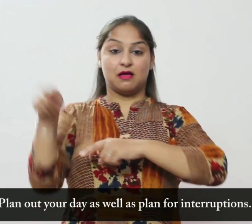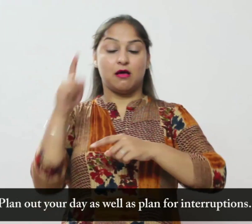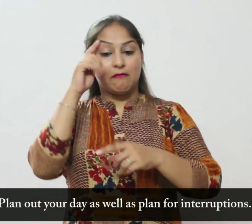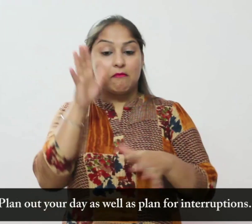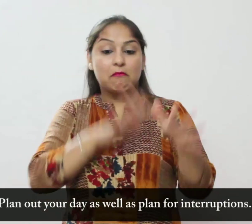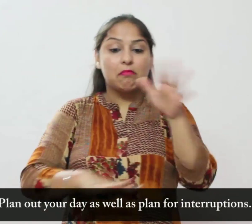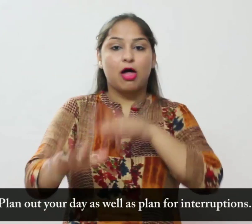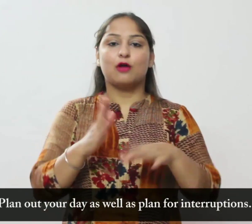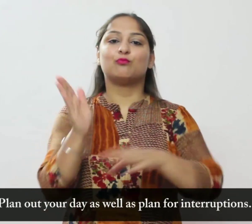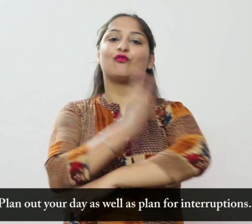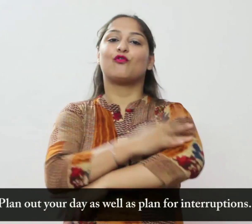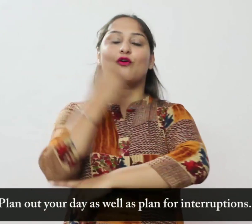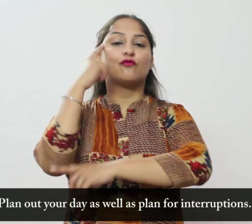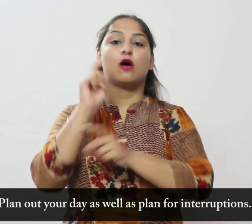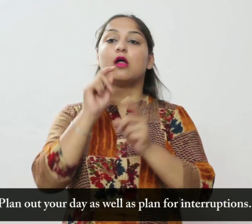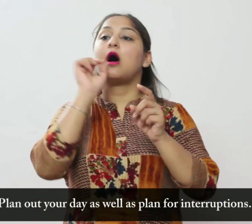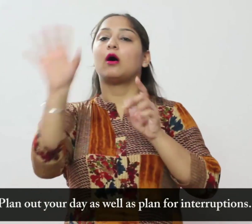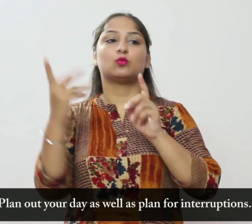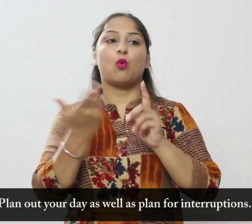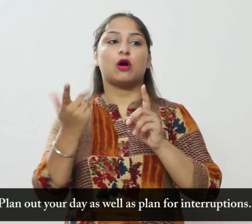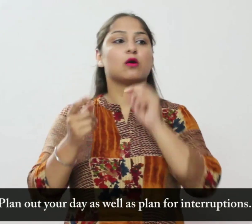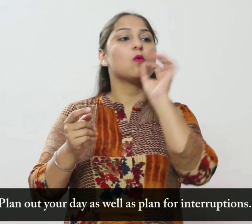साथ ही रुकावटों की योजना बनाए